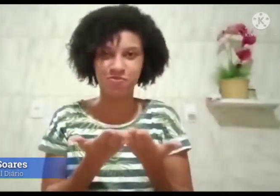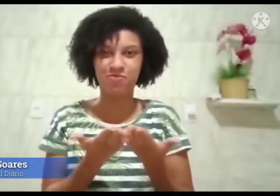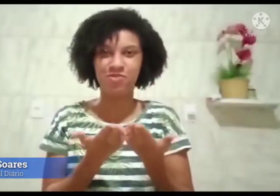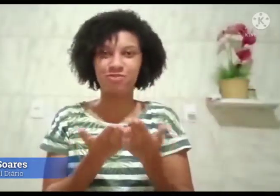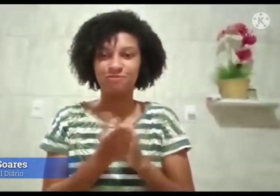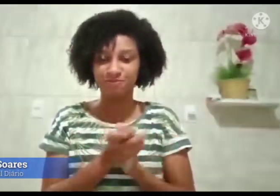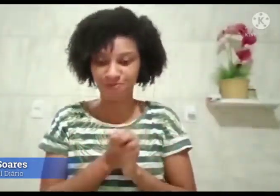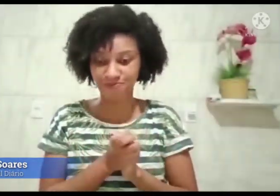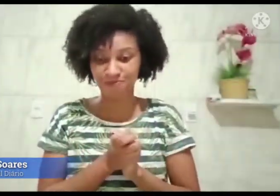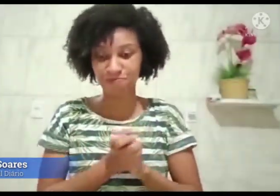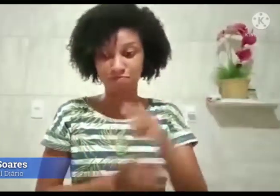bíblica.